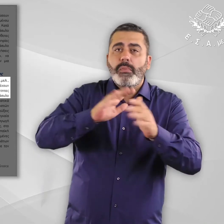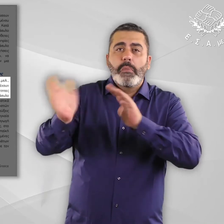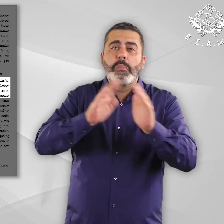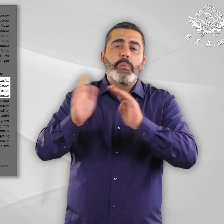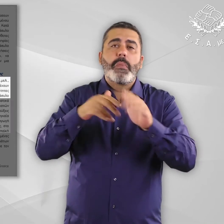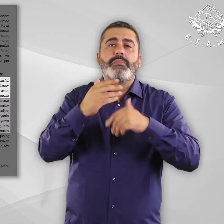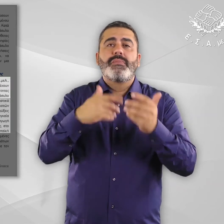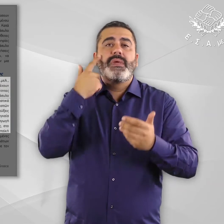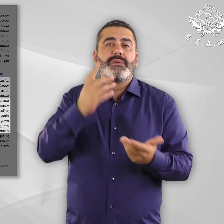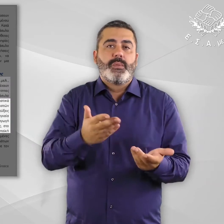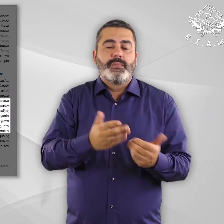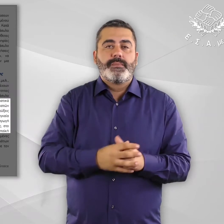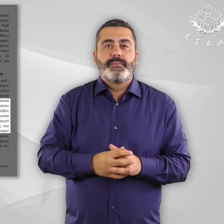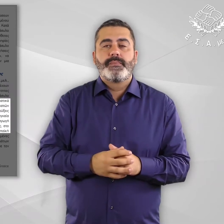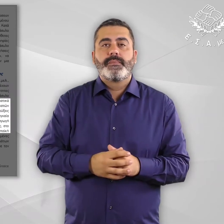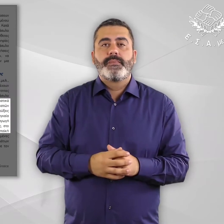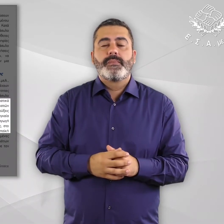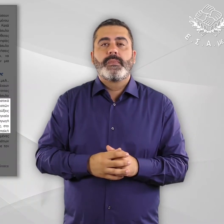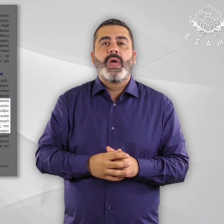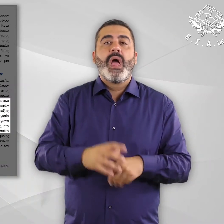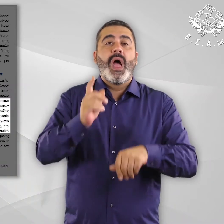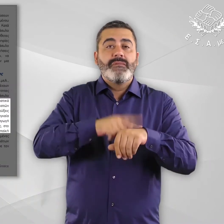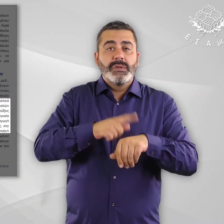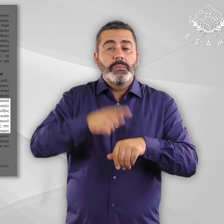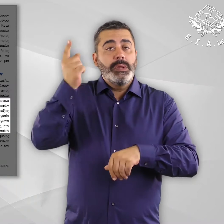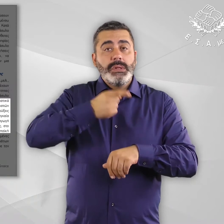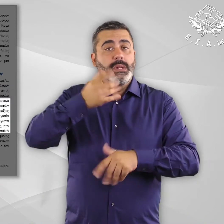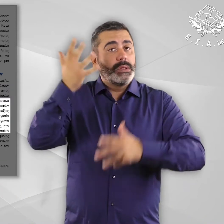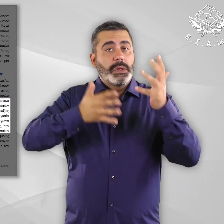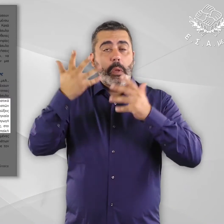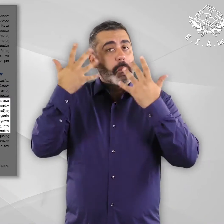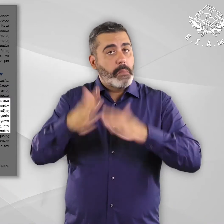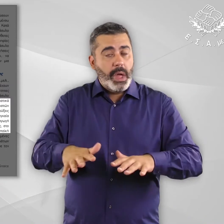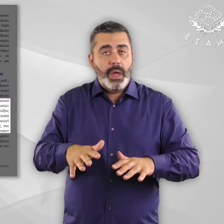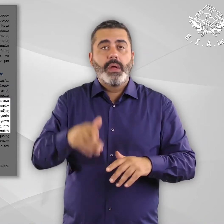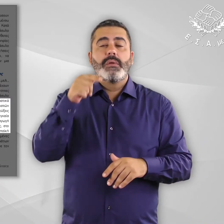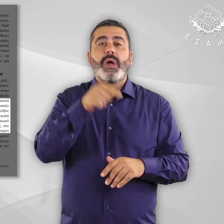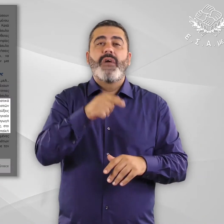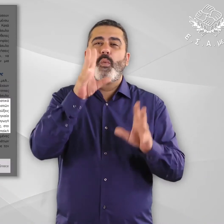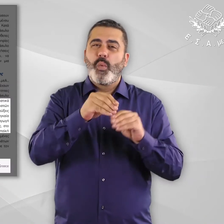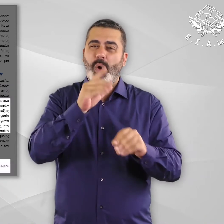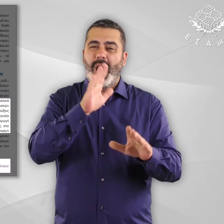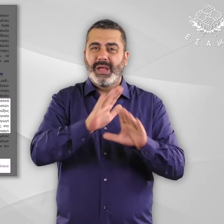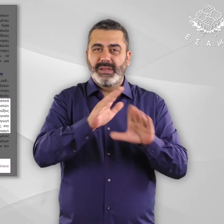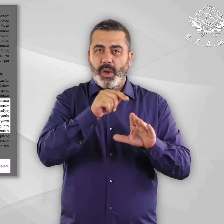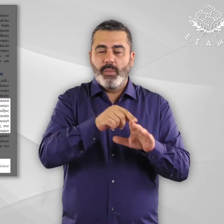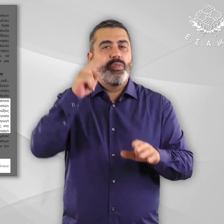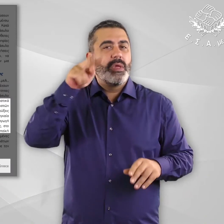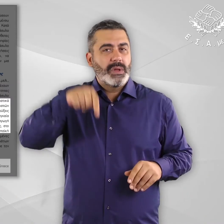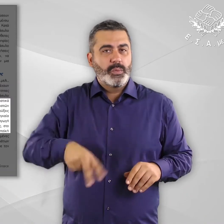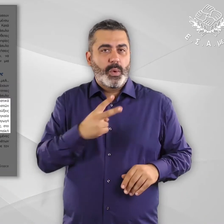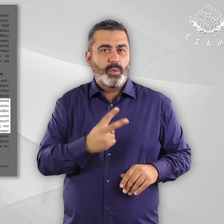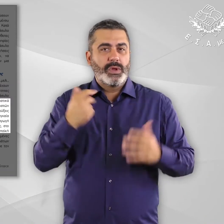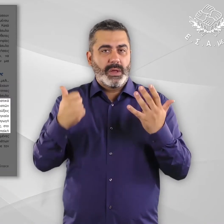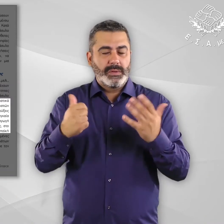της ασύλου με αναπηρία. Ειδικότερα, όπως συνάγεται από τα στατιστικά στοιχεία της υπηρεσίας ασύλου βλέπε υποσημείους 26.